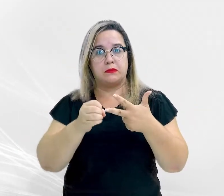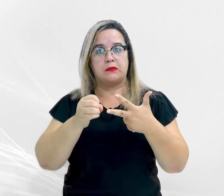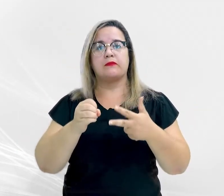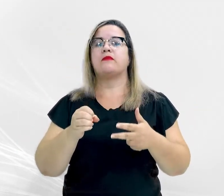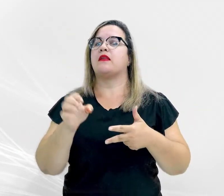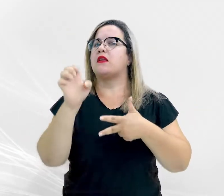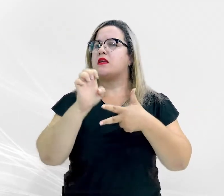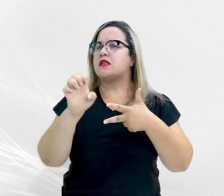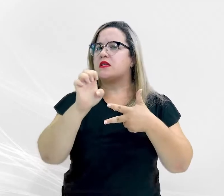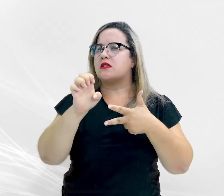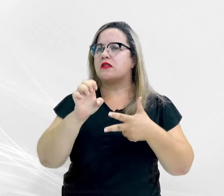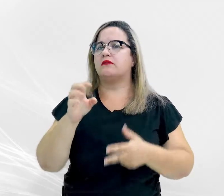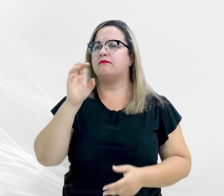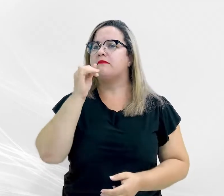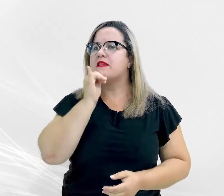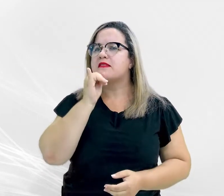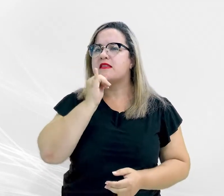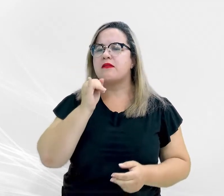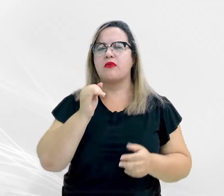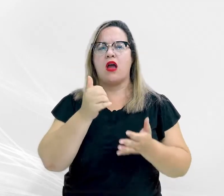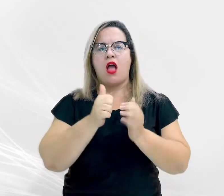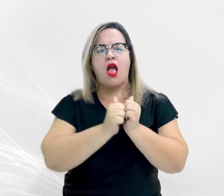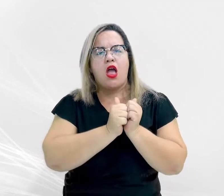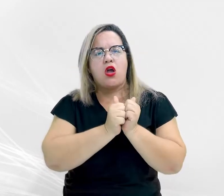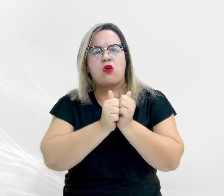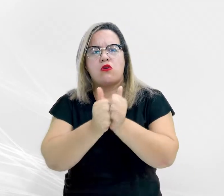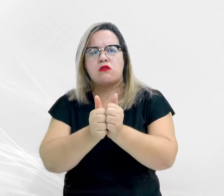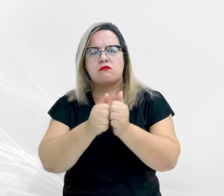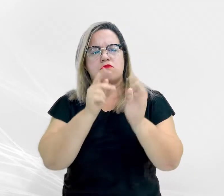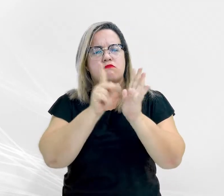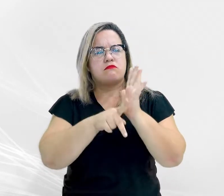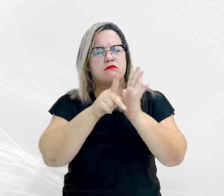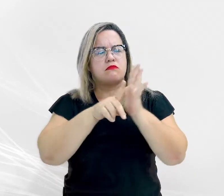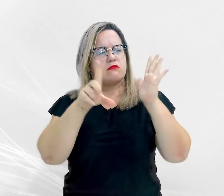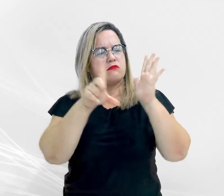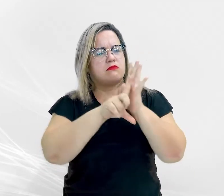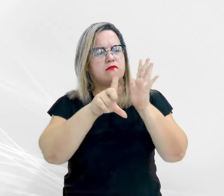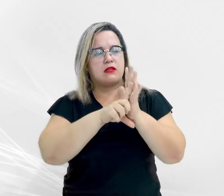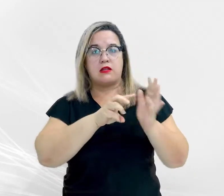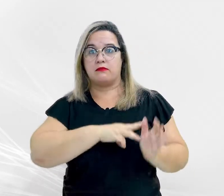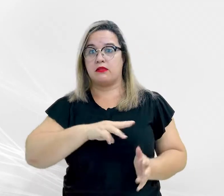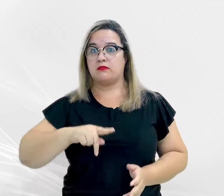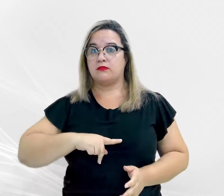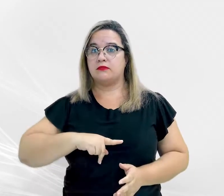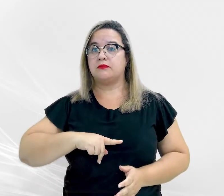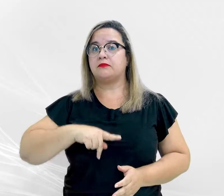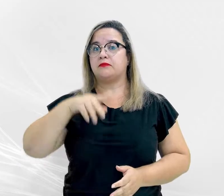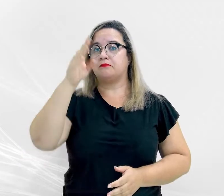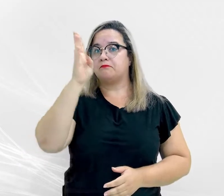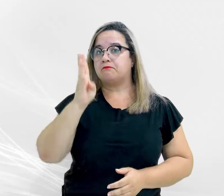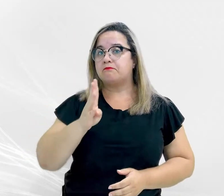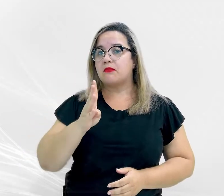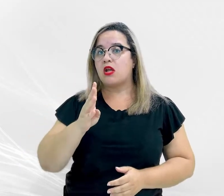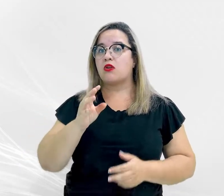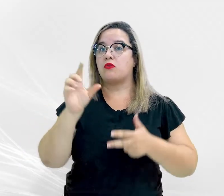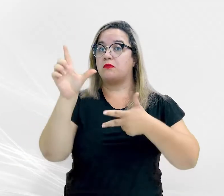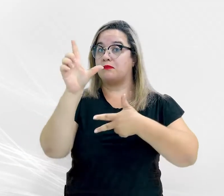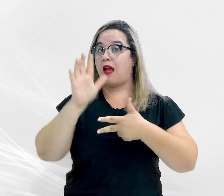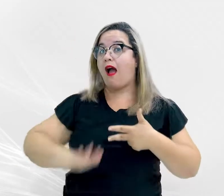no acompanhamento de projetos de lei de interesse do Ministério Público brasileiro no Poder Legislativo. O secretário-geral do